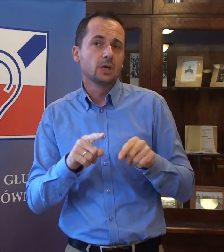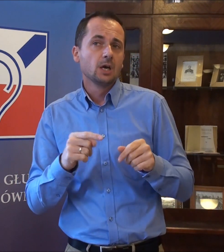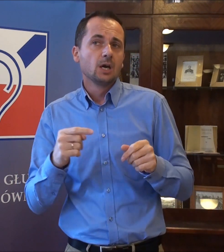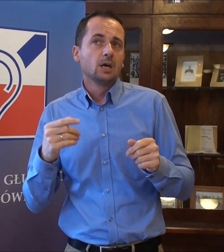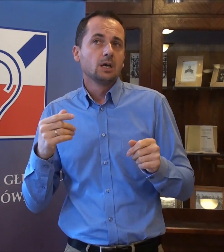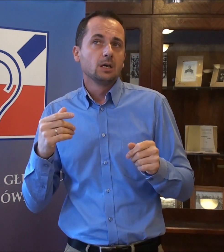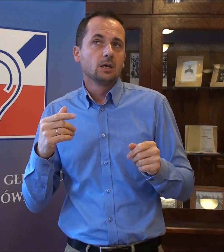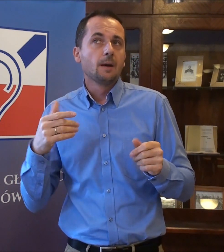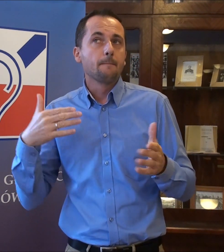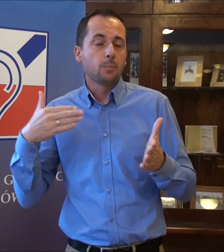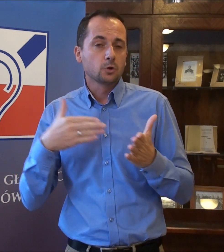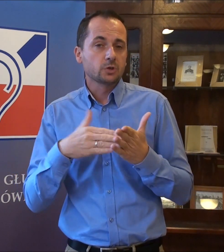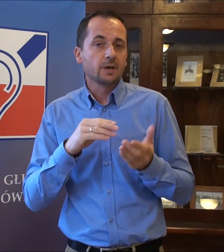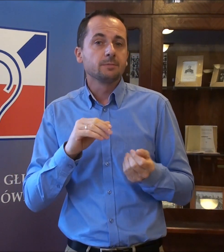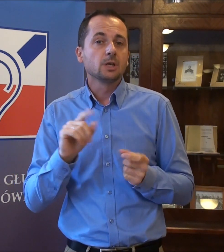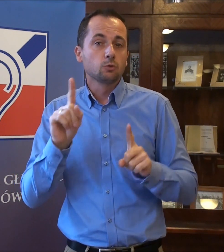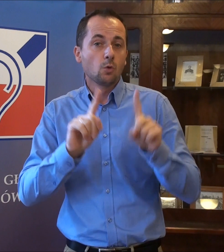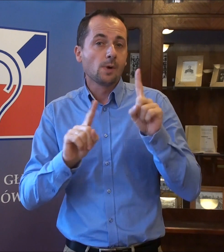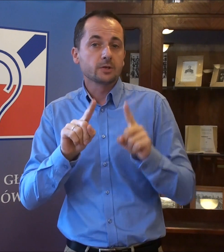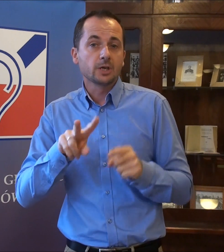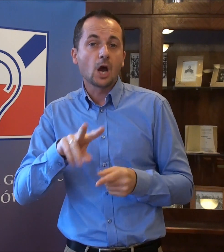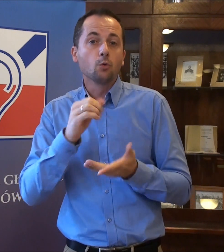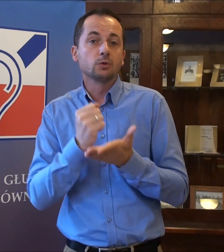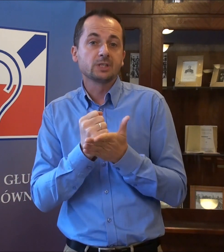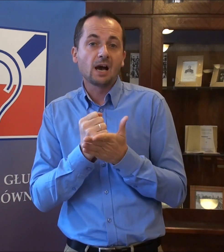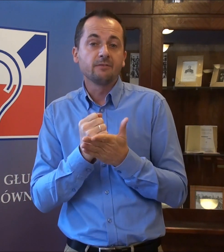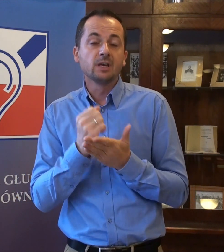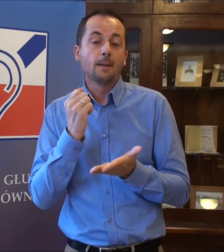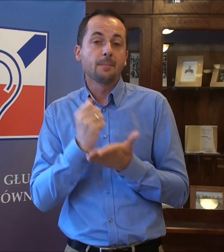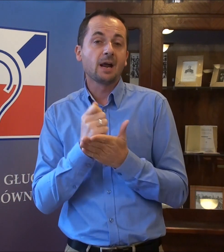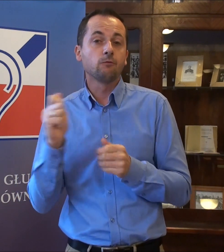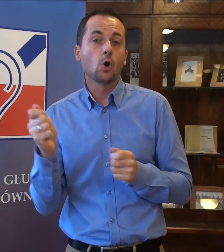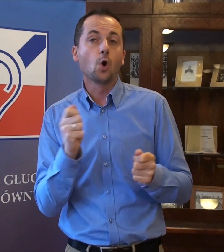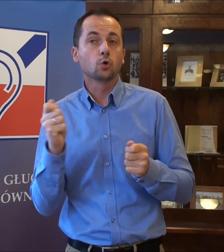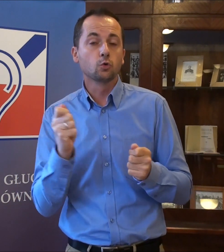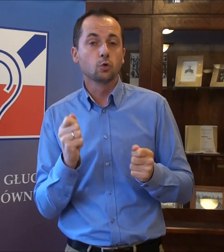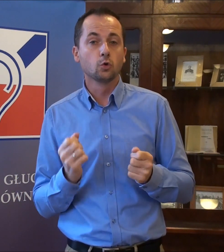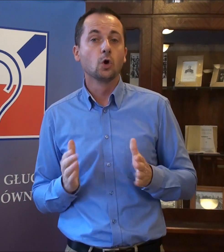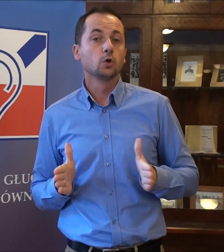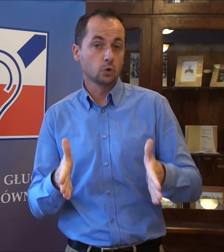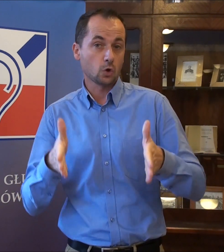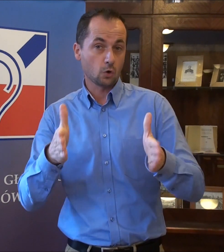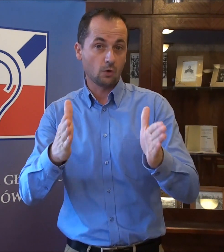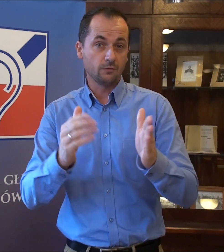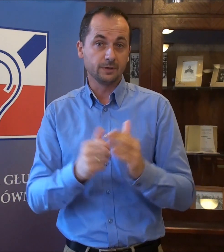potrzebne tłumaczenia ustawy prawo o ruchu drogowym.